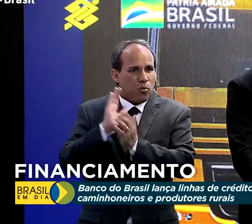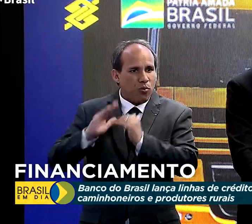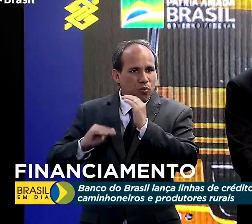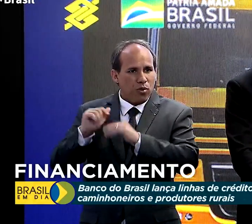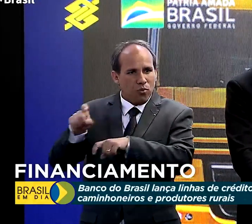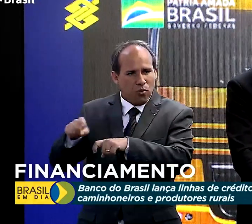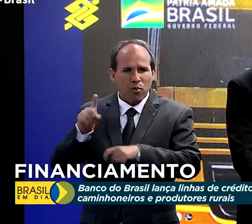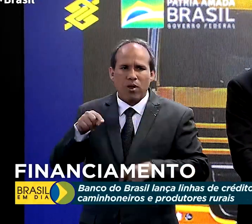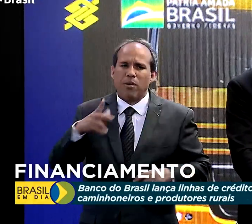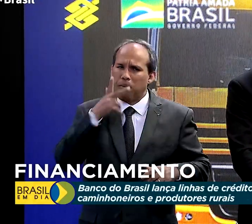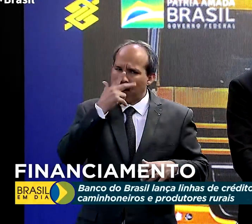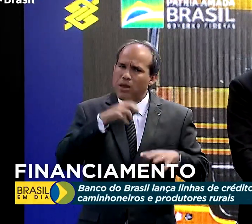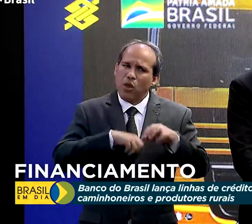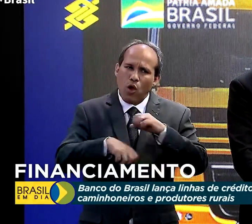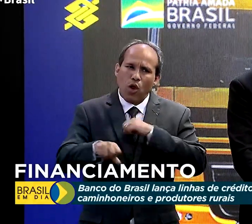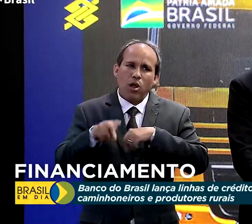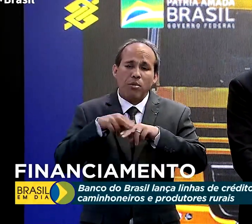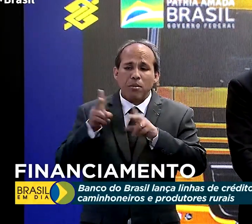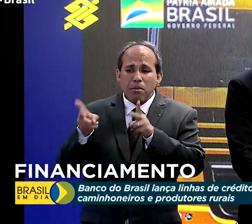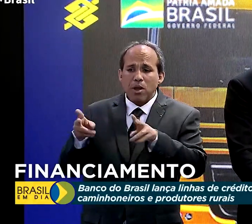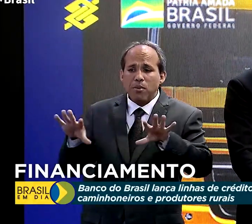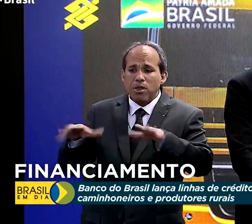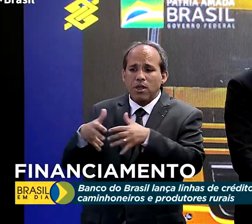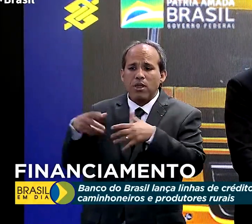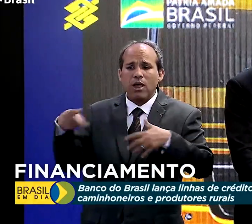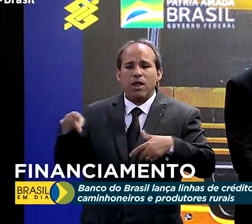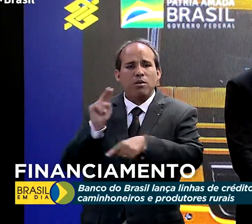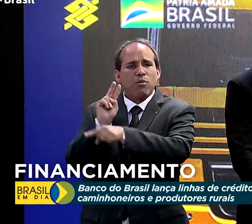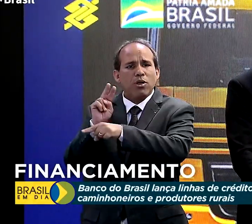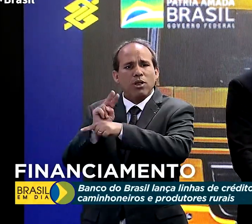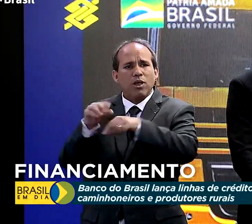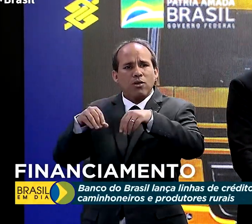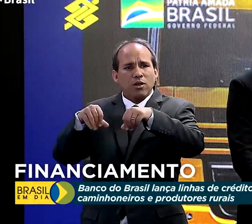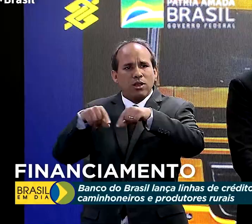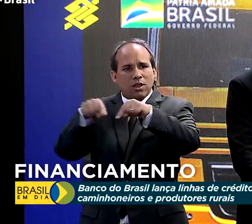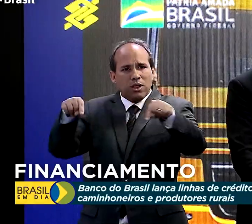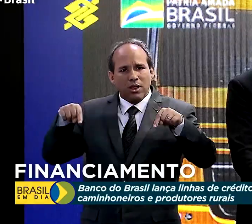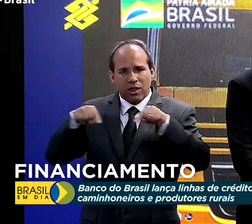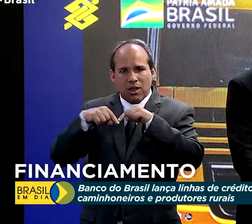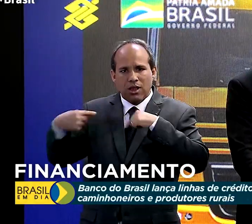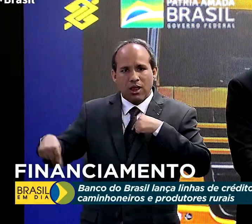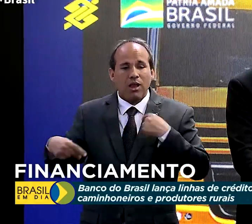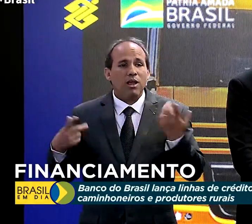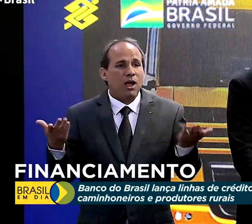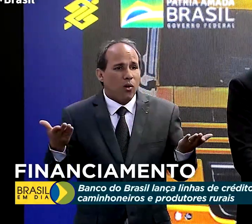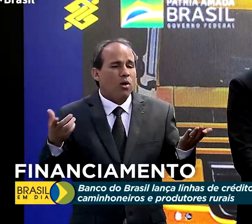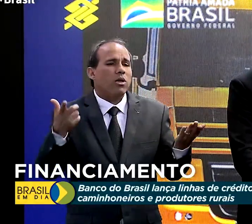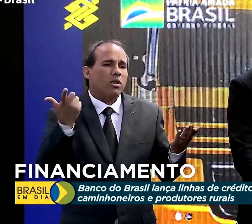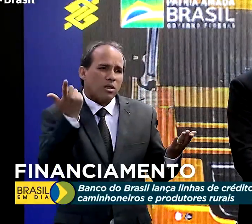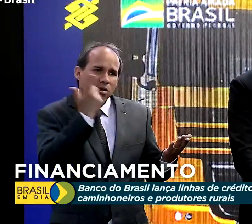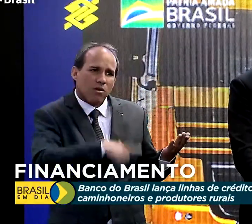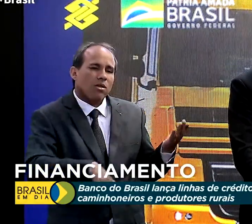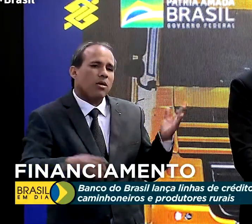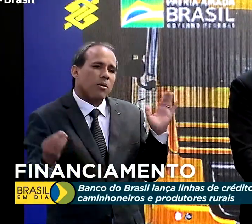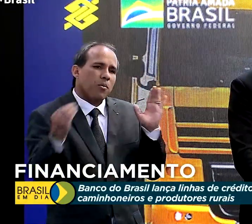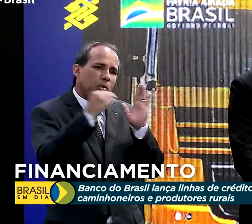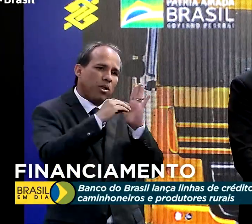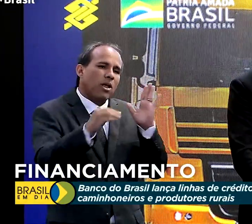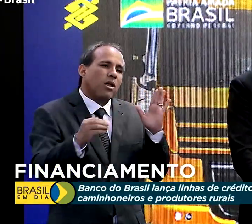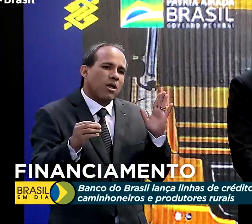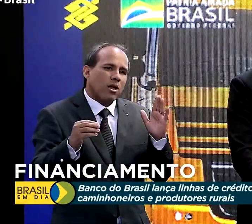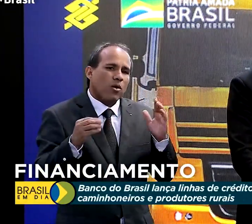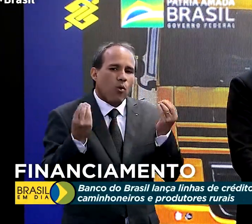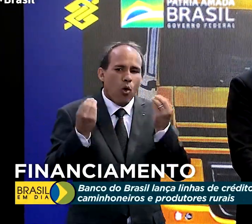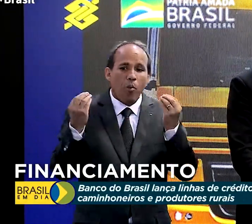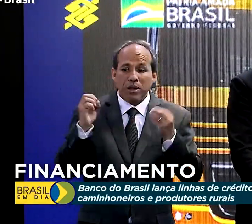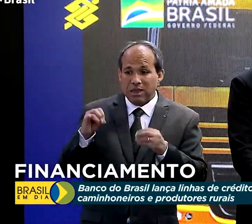ele arca com a preservação da sua propriedade. E agora temos uma maneira, então, de ele, ao preservar,